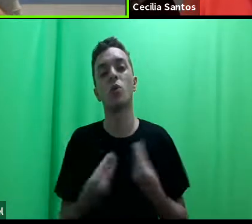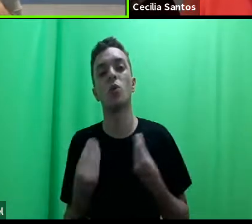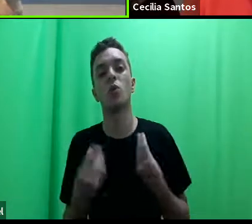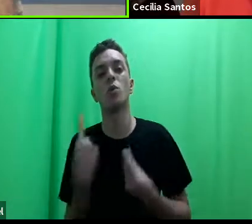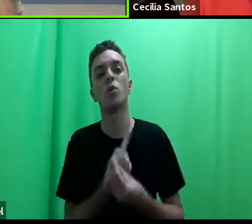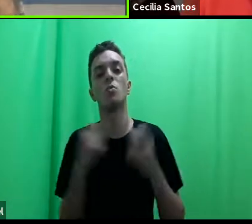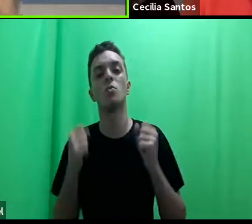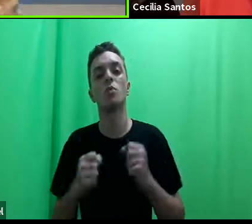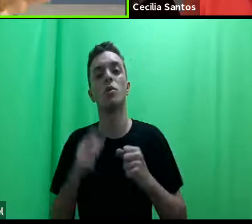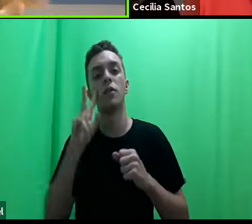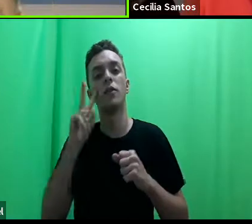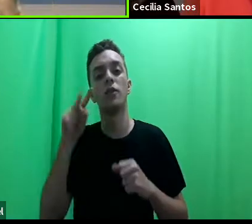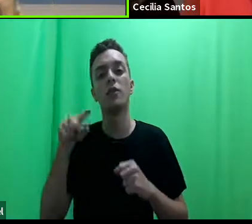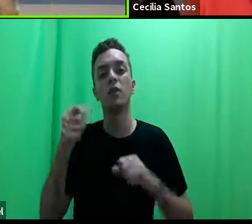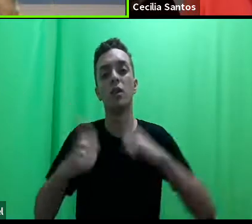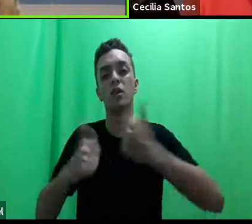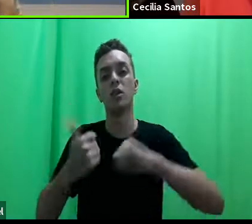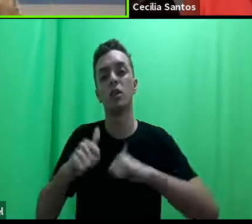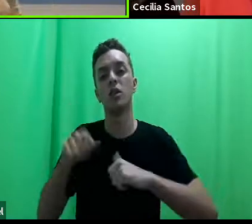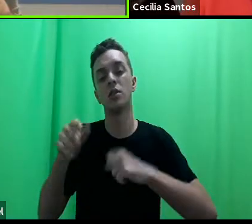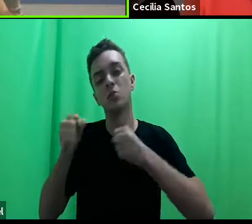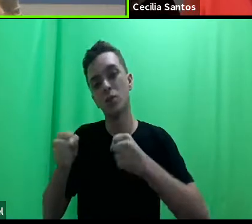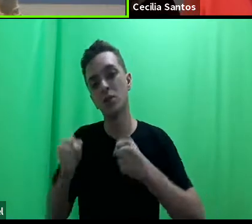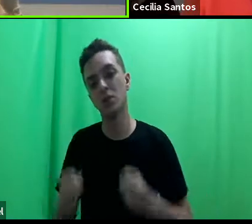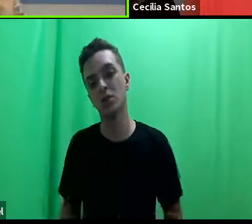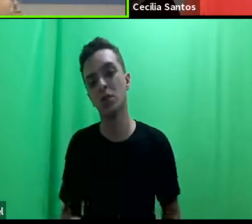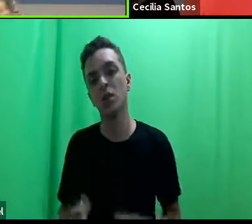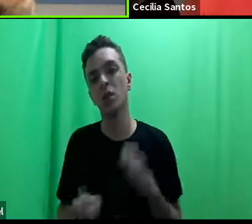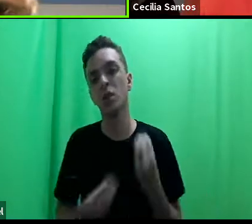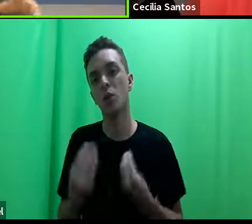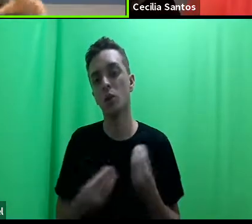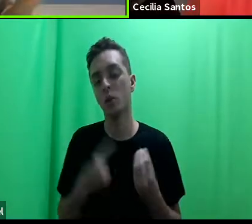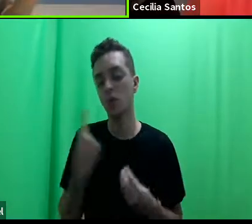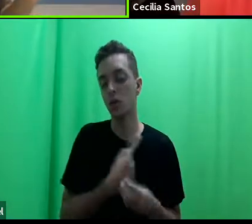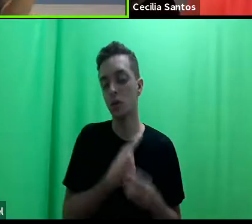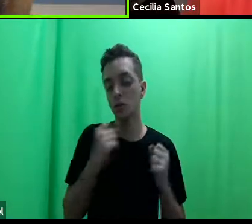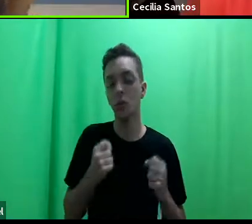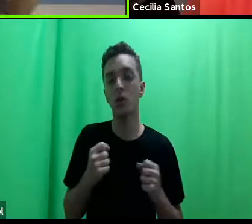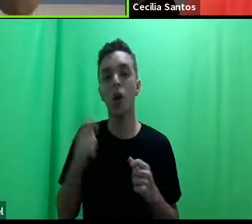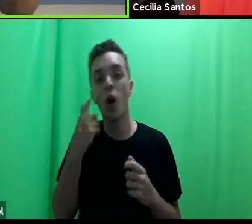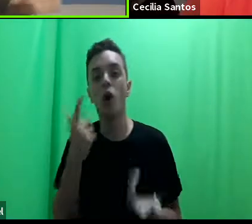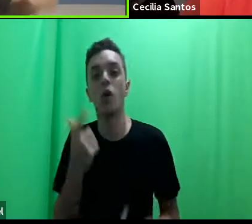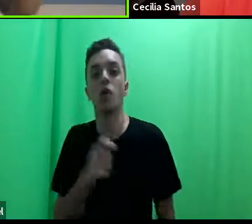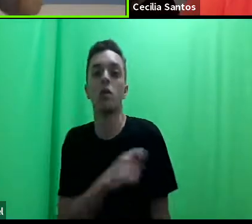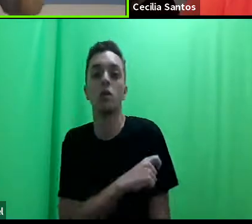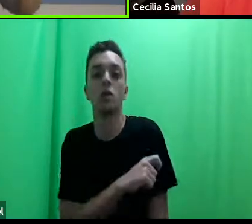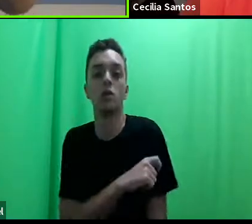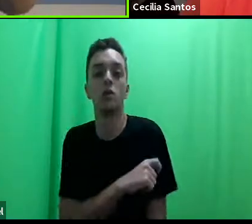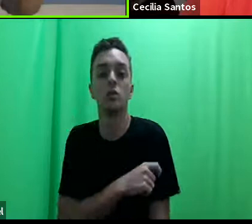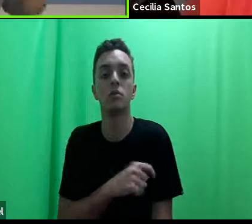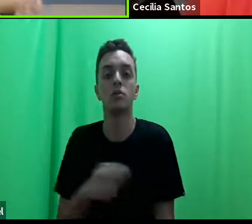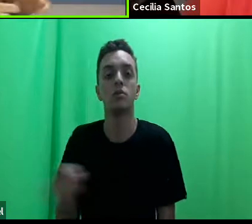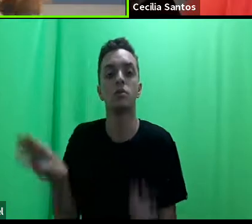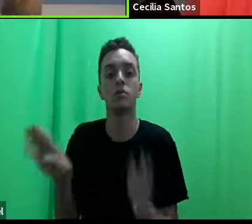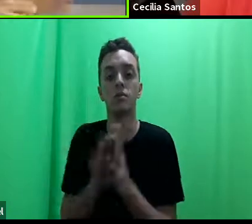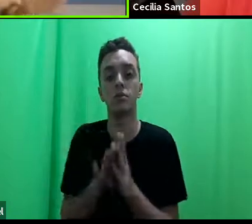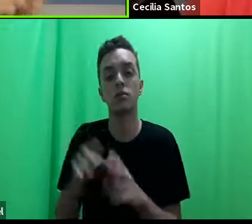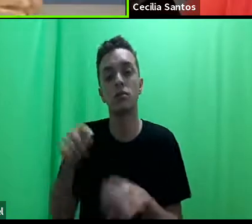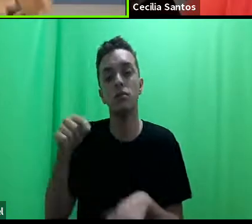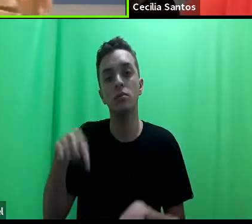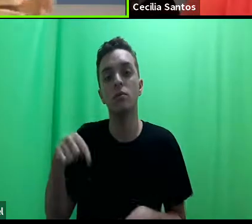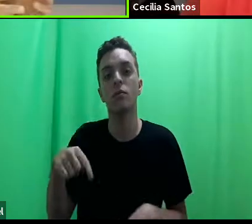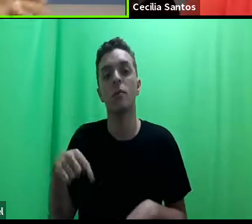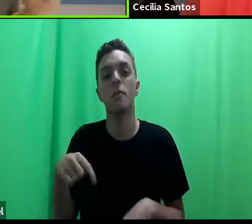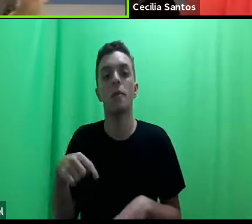potencial com indicadores concretos? Então, como é que a gente pode falar, olha, o aluno, ele chegou aqui faltado nessa educação